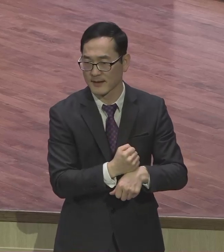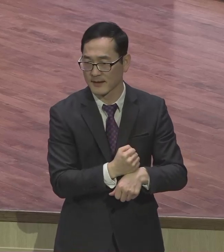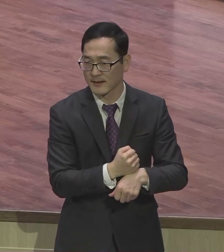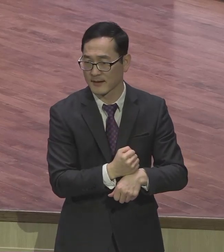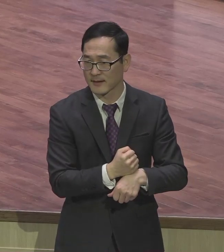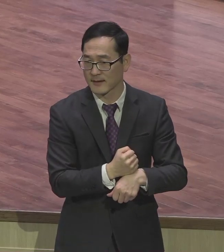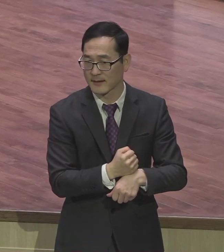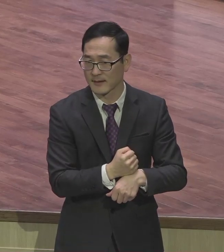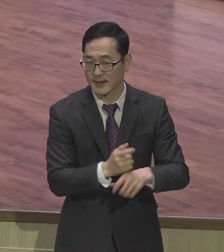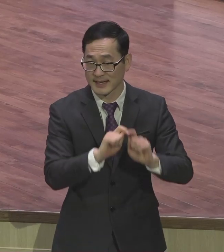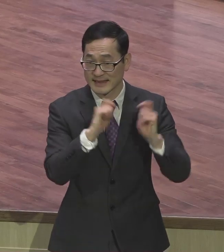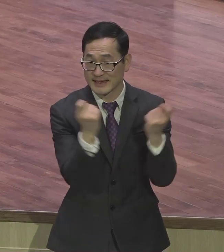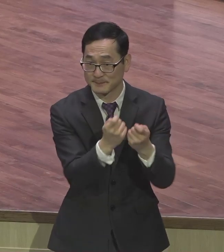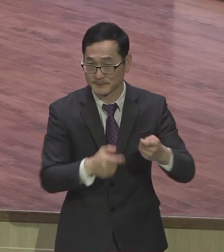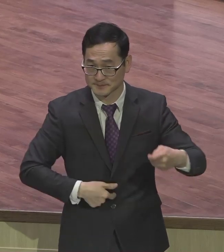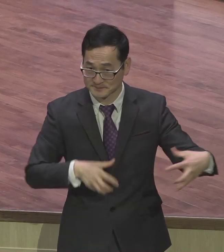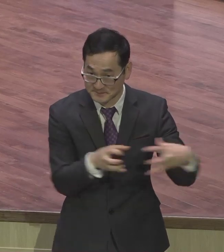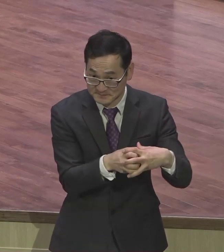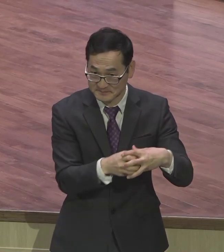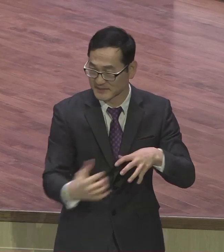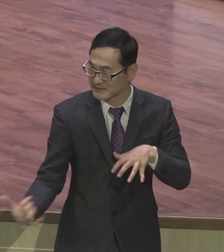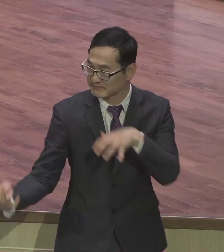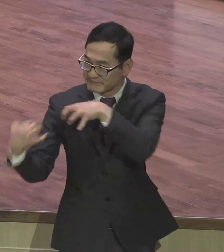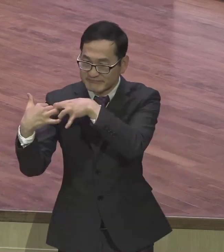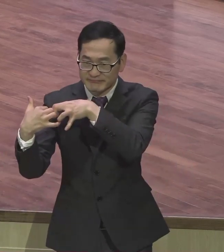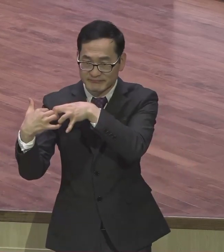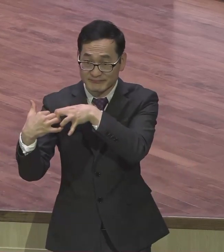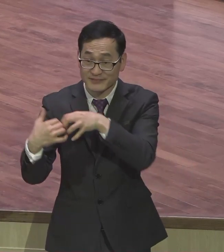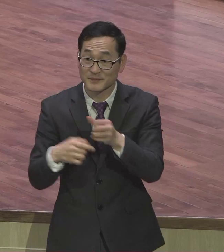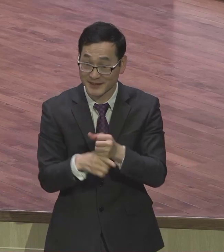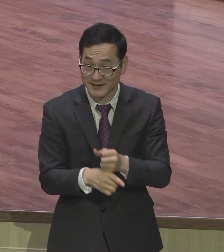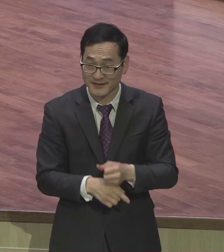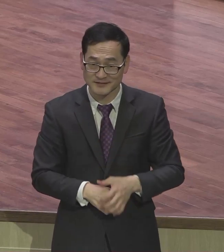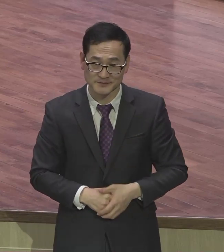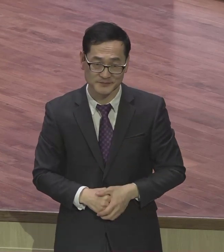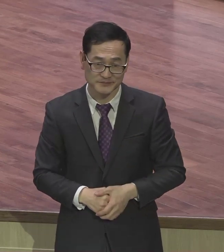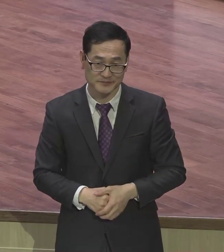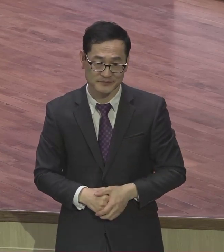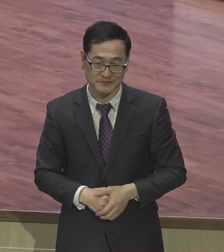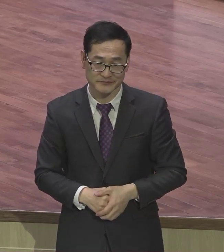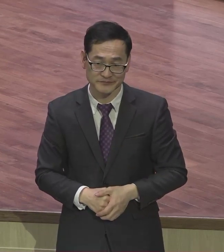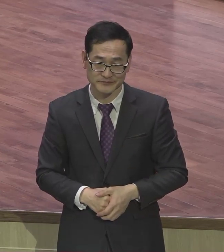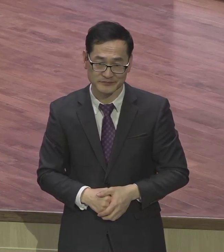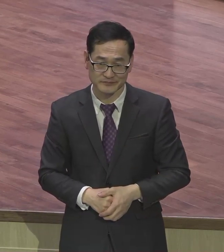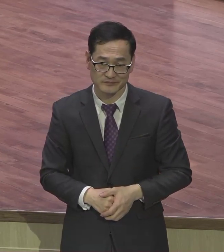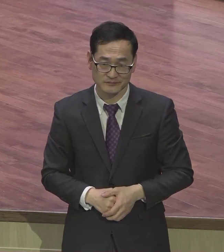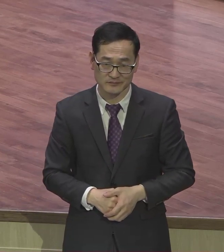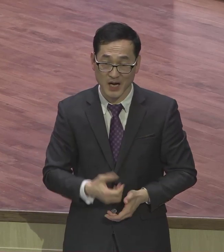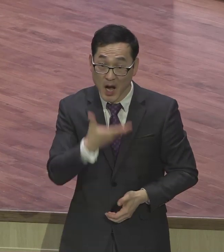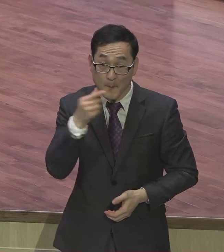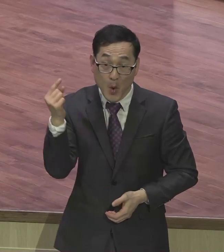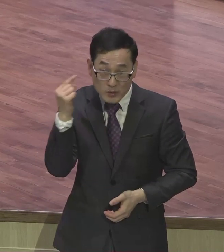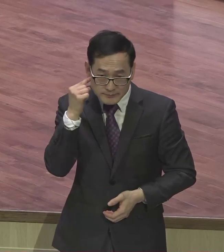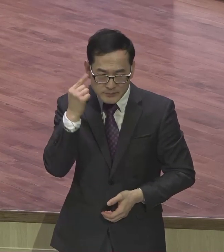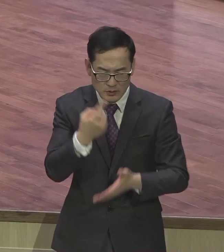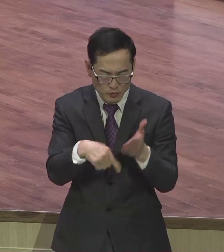팀이 되어 싸운다 그런 의미예요 협력한다 복음에 복음에 합당한 삶은요